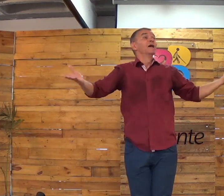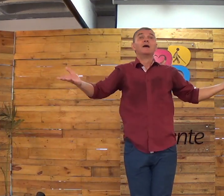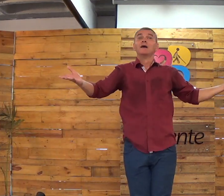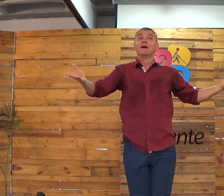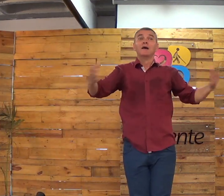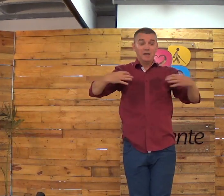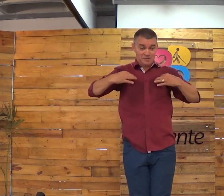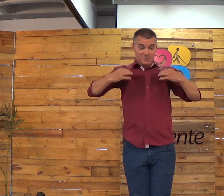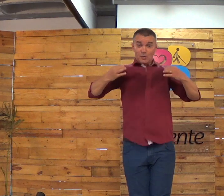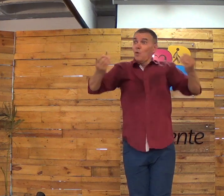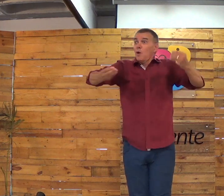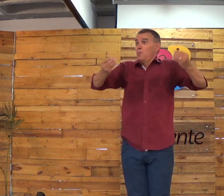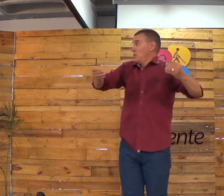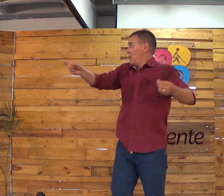Como sabe? que a ali com roupa?